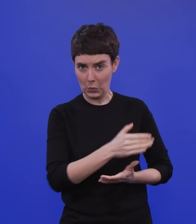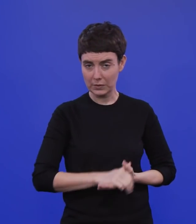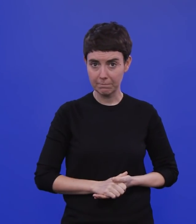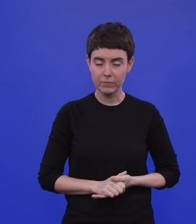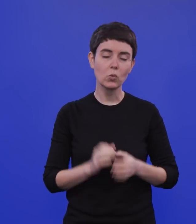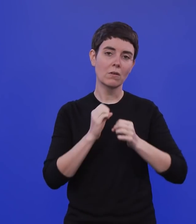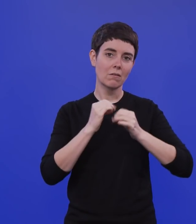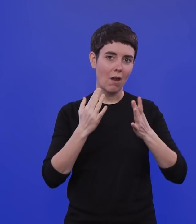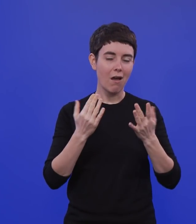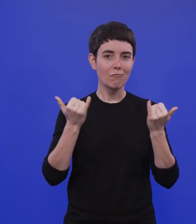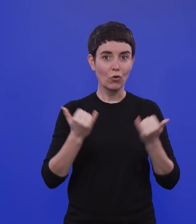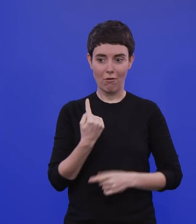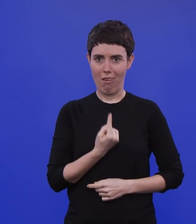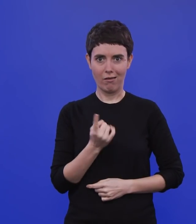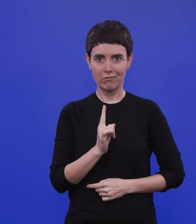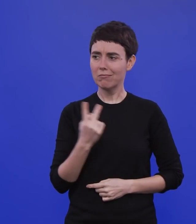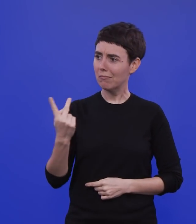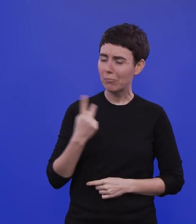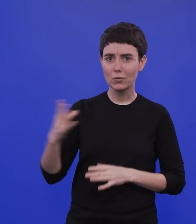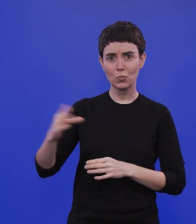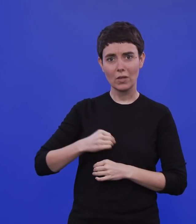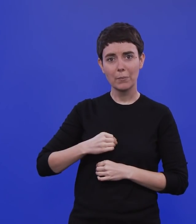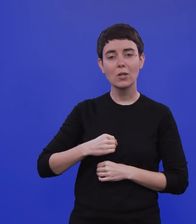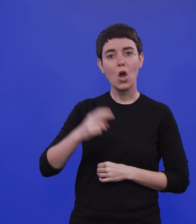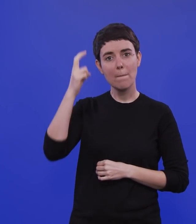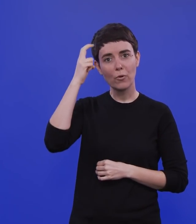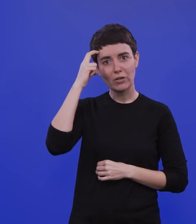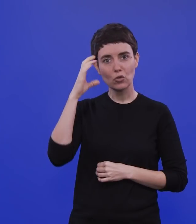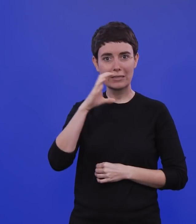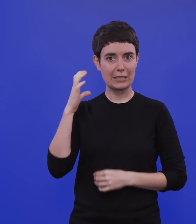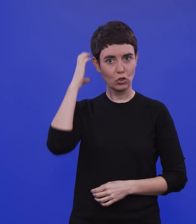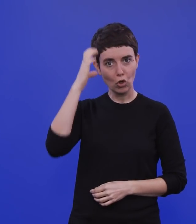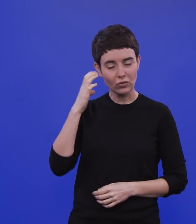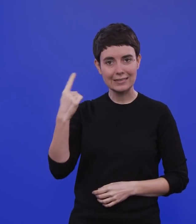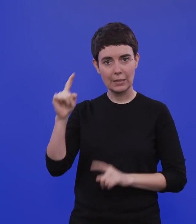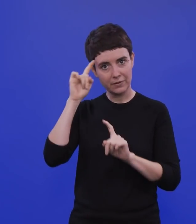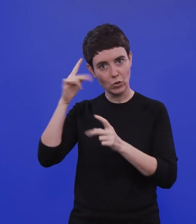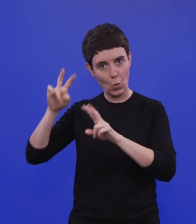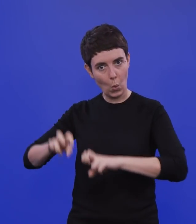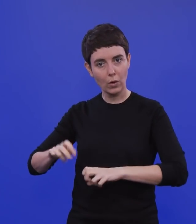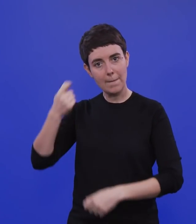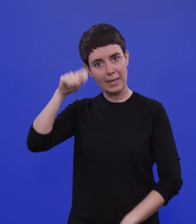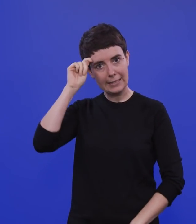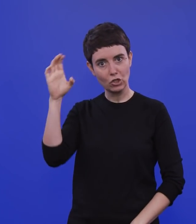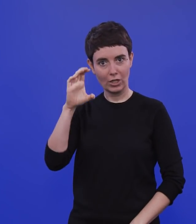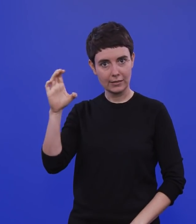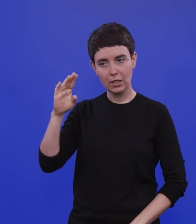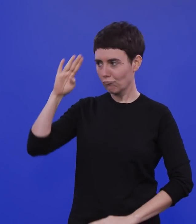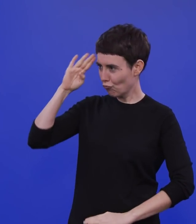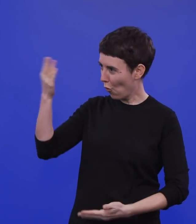alle 2 Wochen an dieser Stelle mit Professor Christian Drosten, Virologe an der Berliner Charité. Moin, Herr Drosten. Hallo. Ich möchte heute ganz